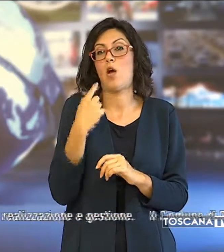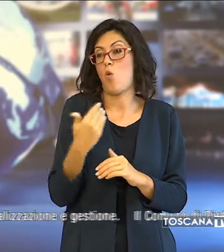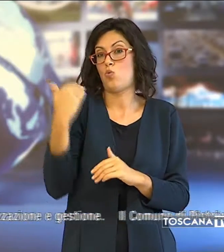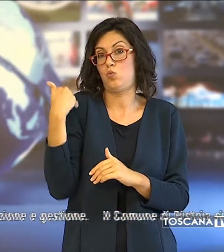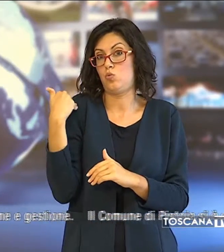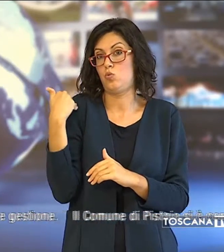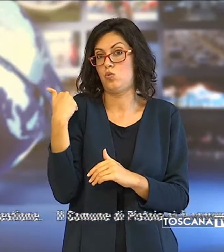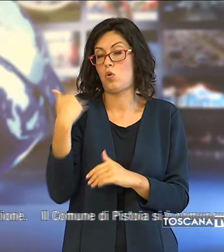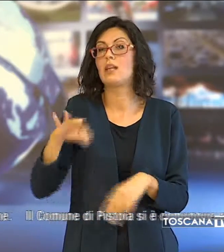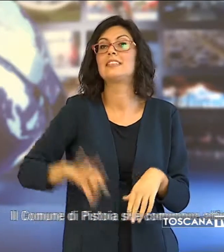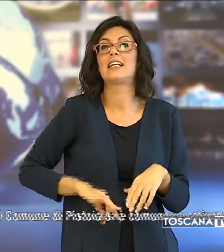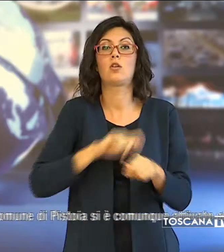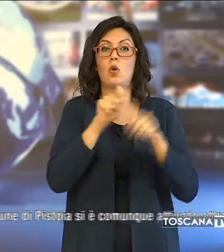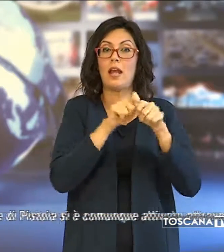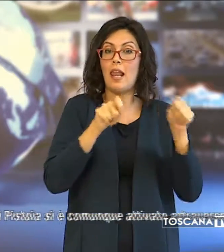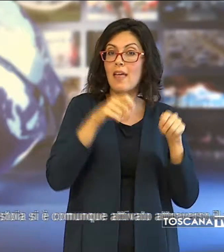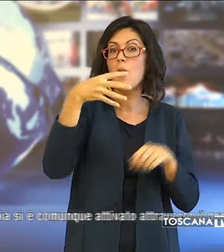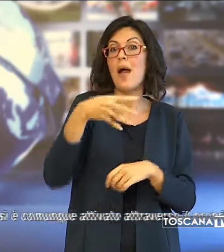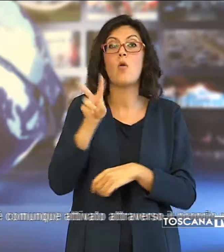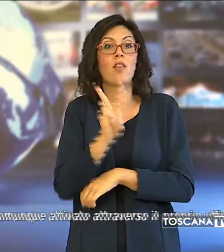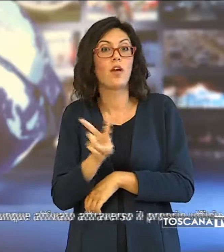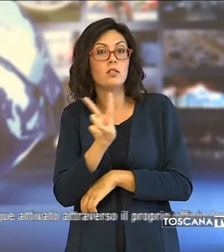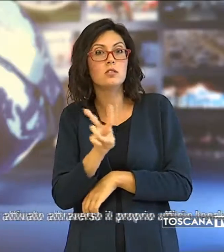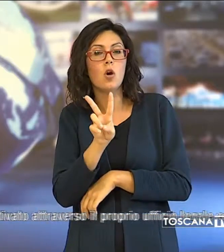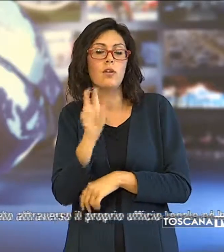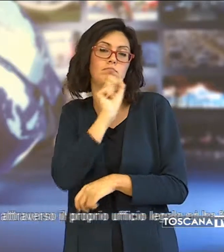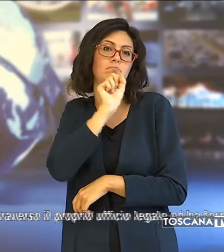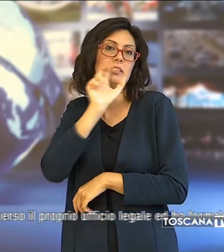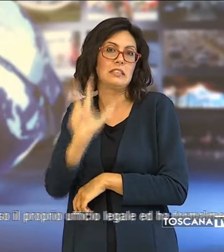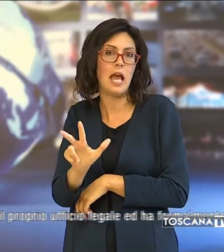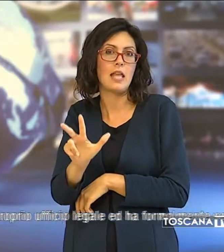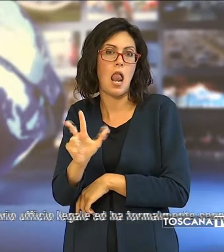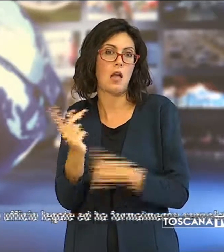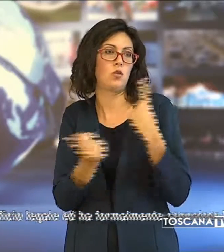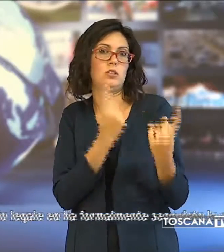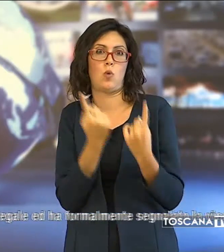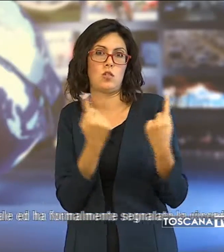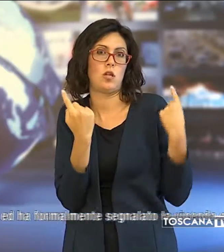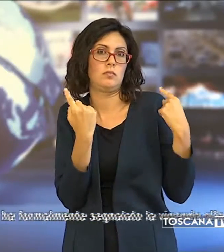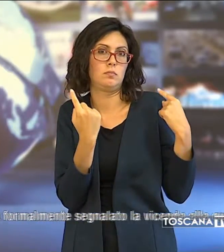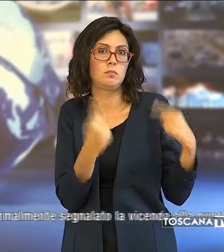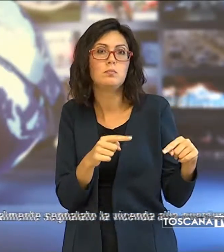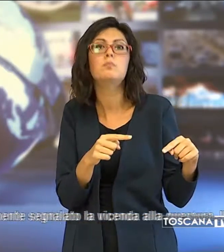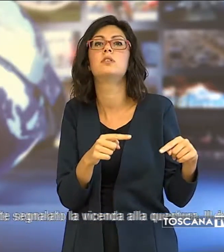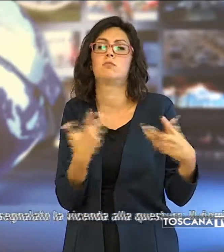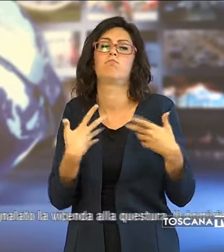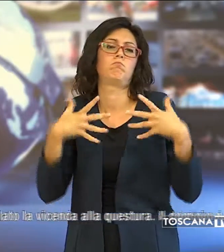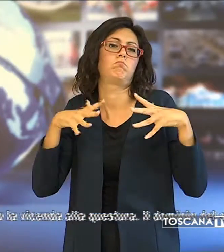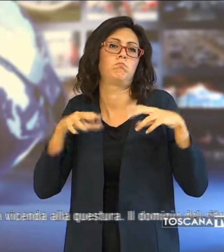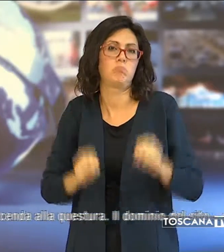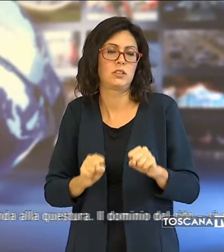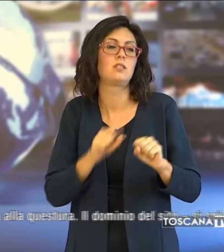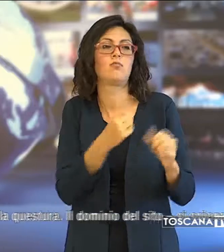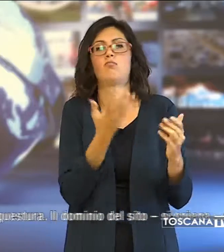senatore della Lega, Manuel Vescovi, aveva segnalato la questione impegnandosi a voler comprare il